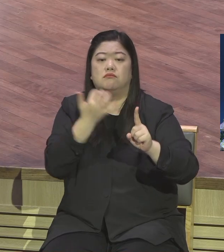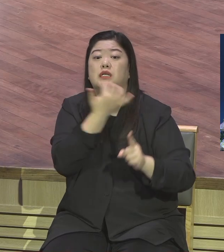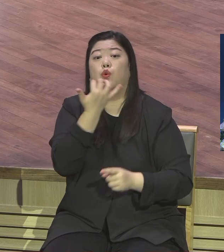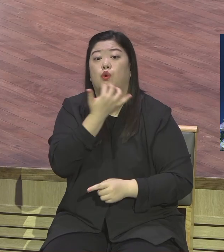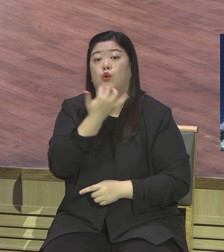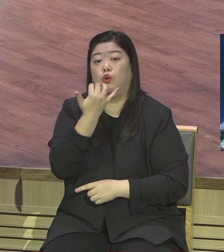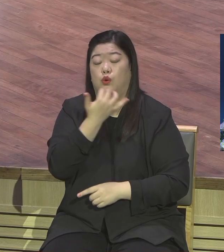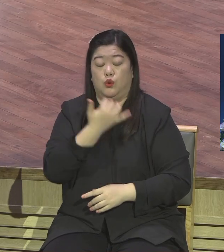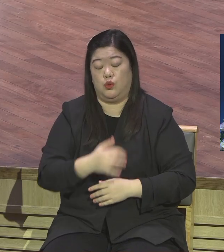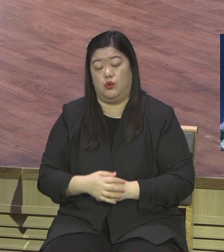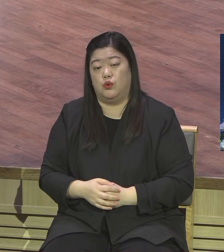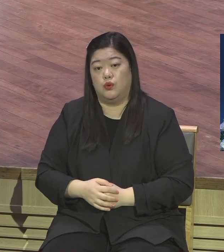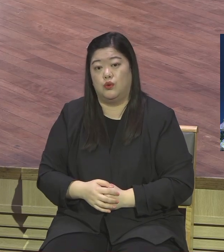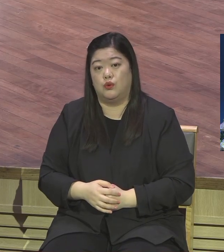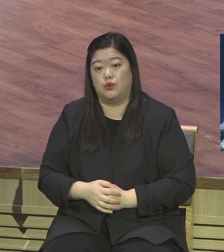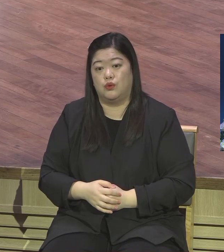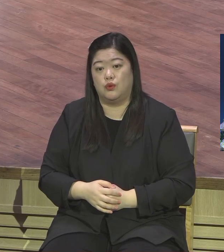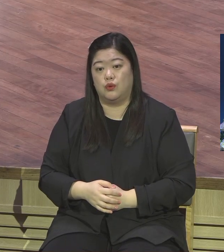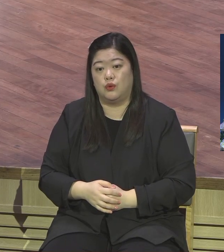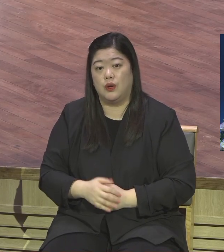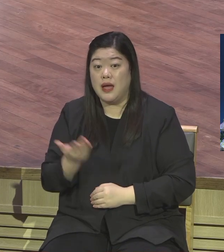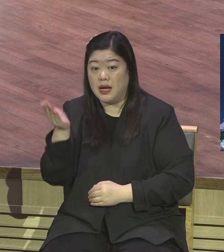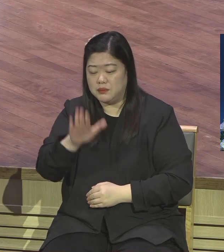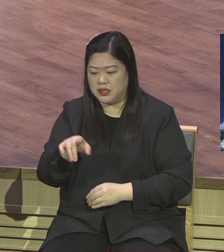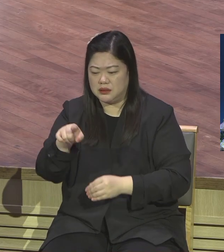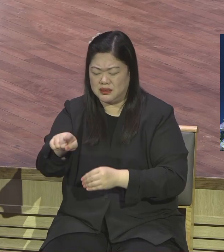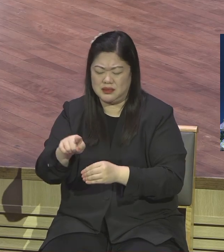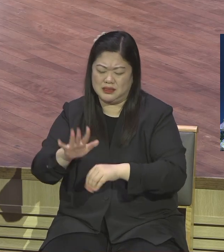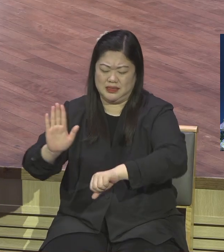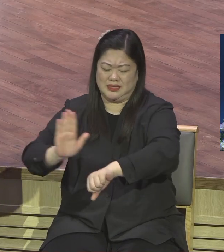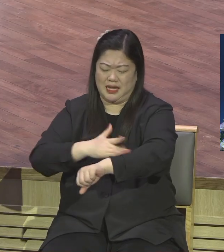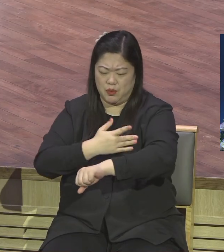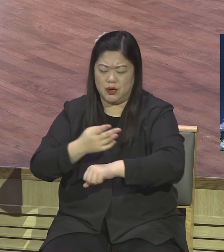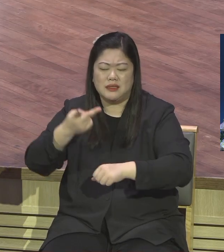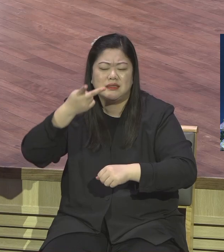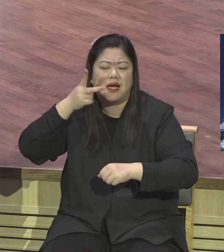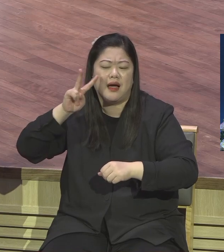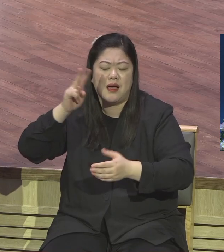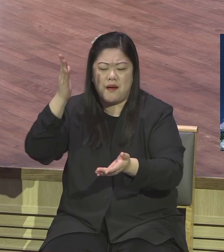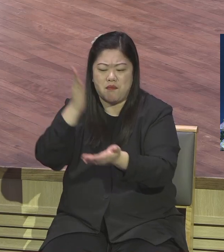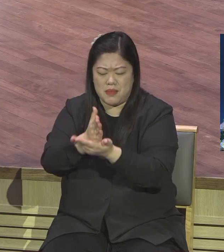근데 이것이 어디 잡혔냐 종교 교역 마틴의 종교 교역 통해서 이 잘못됐다